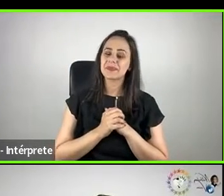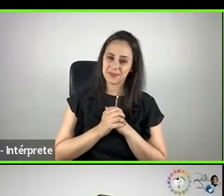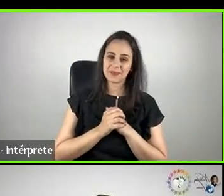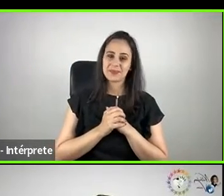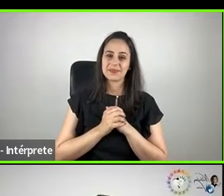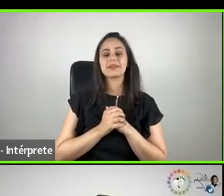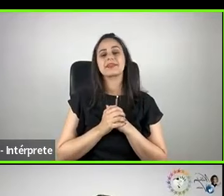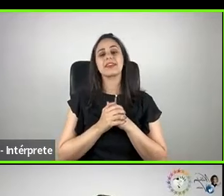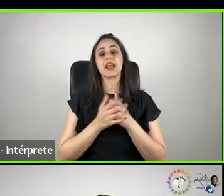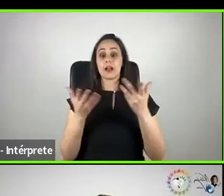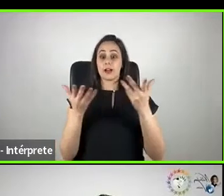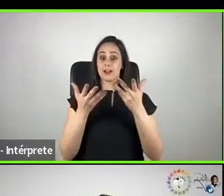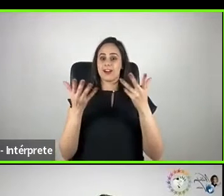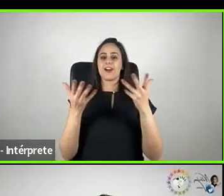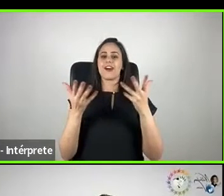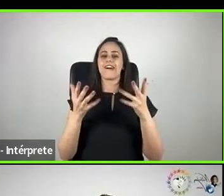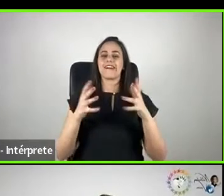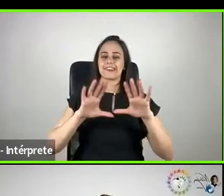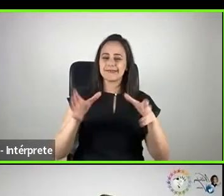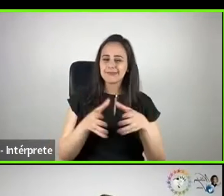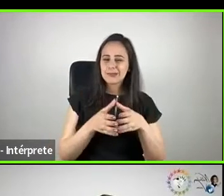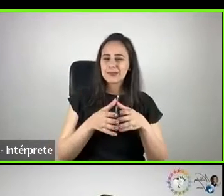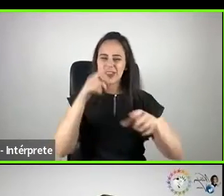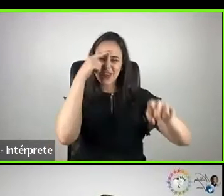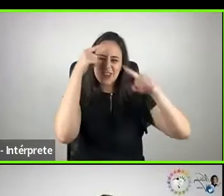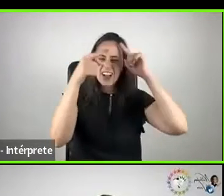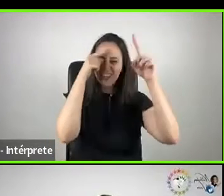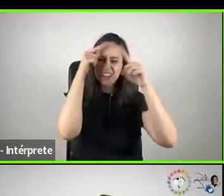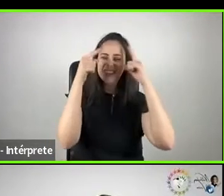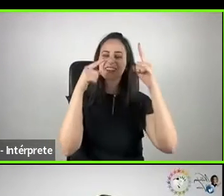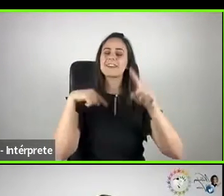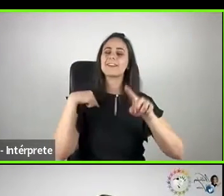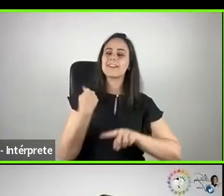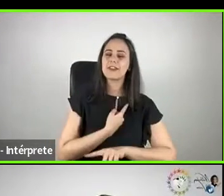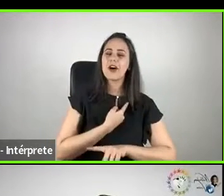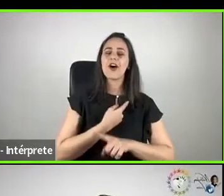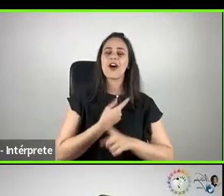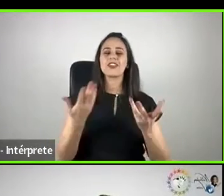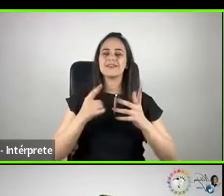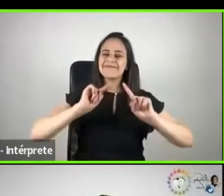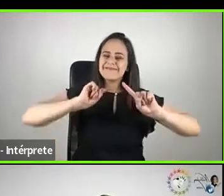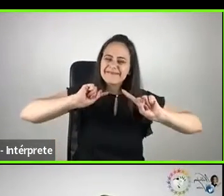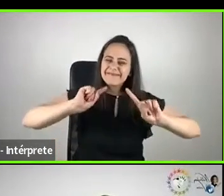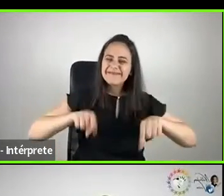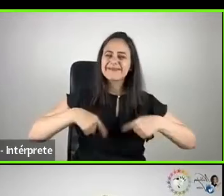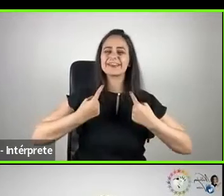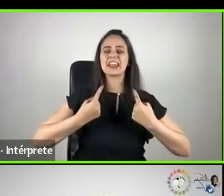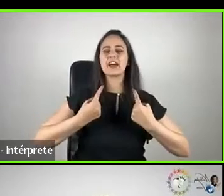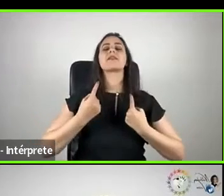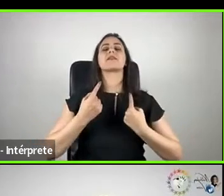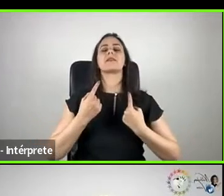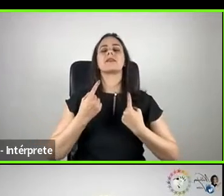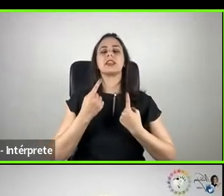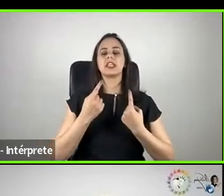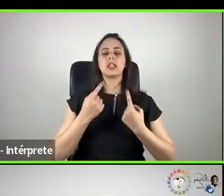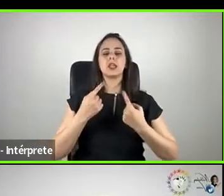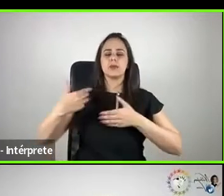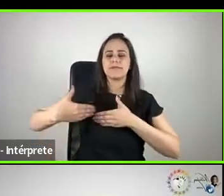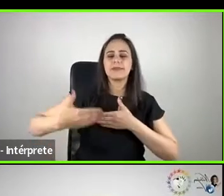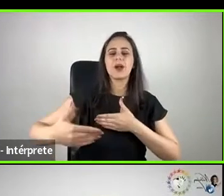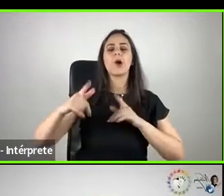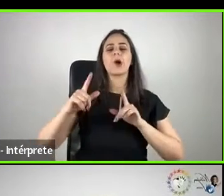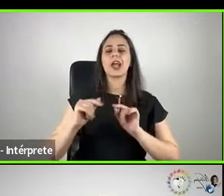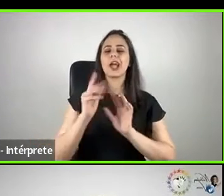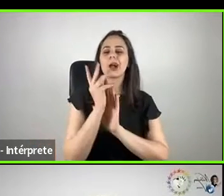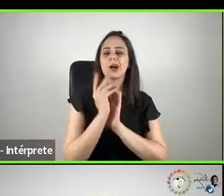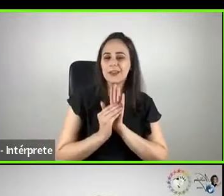E aqui, nos inovadores, a gente tá se desafiando a fazer um conteúdo inclusivo. Então, a